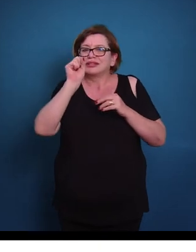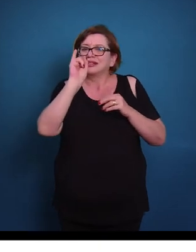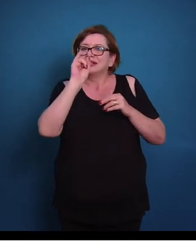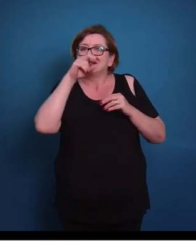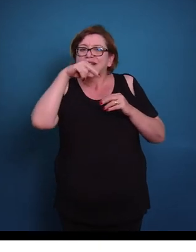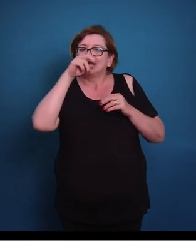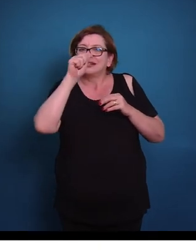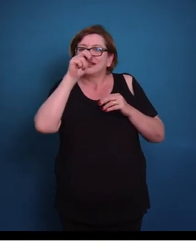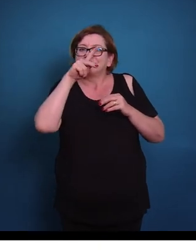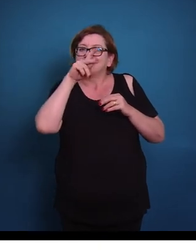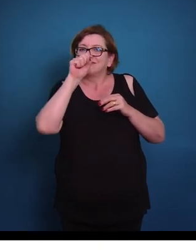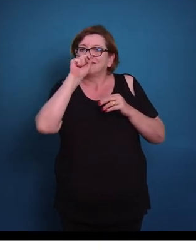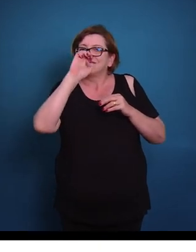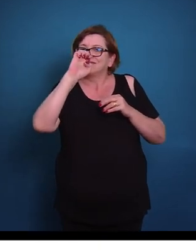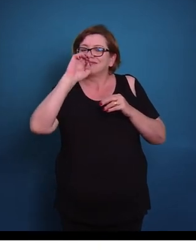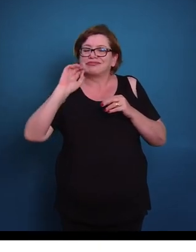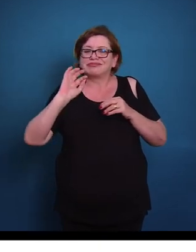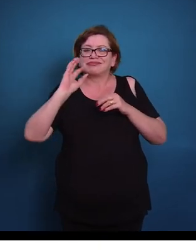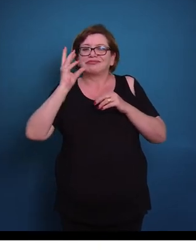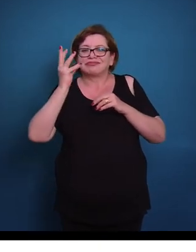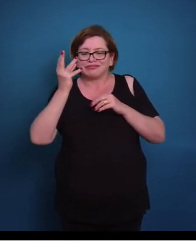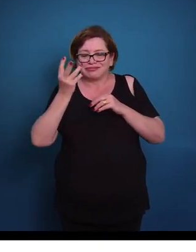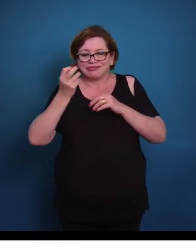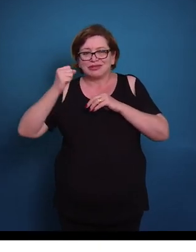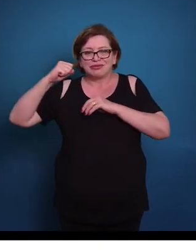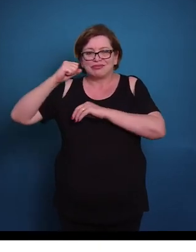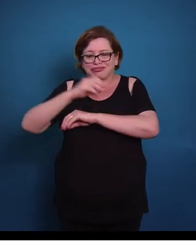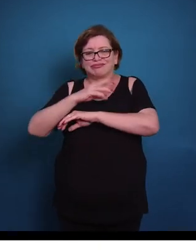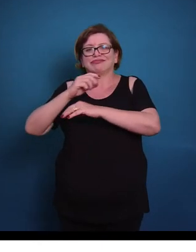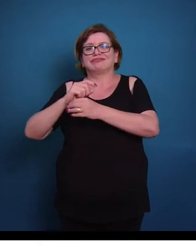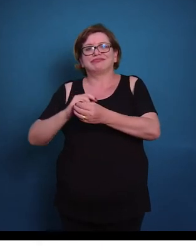onde vai ocorrer a transmissão do impulso nervoso.